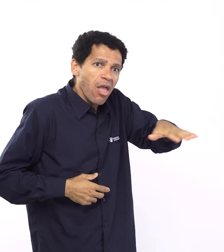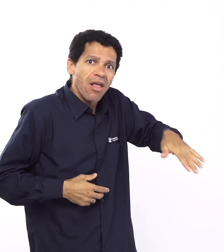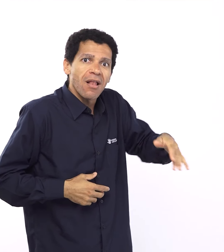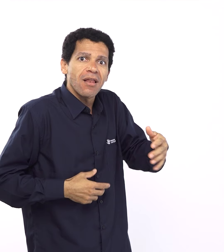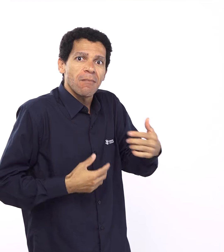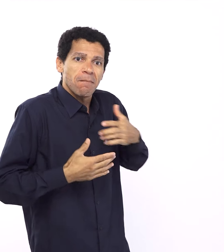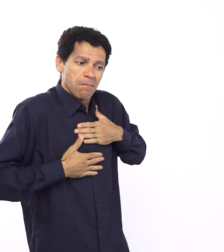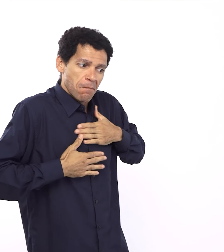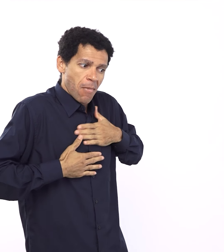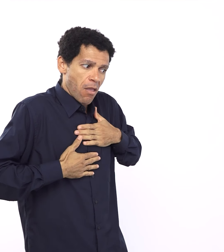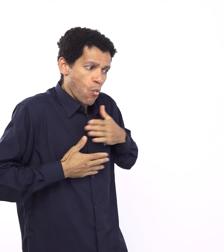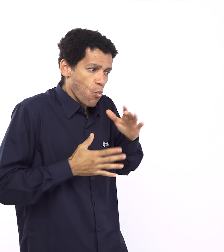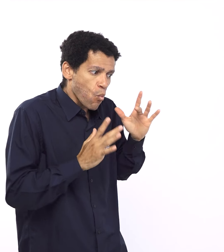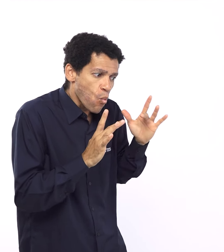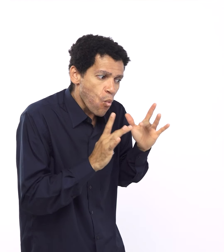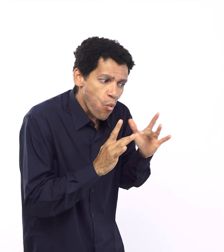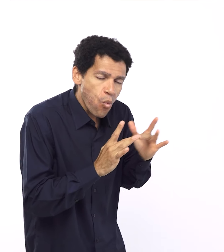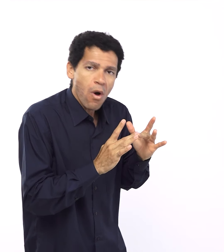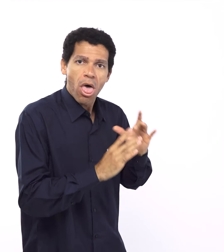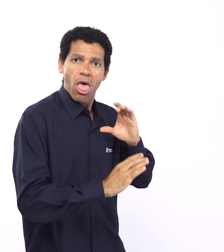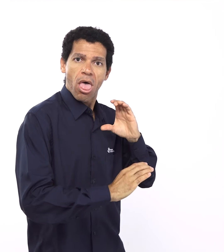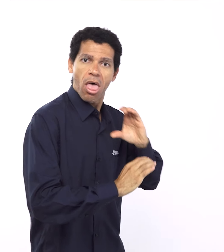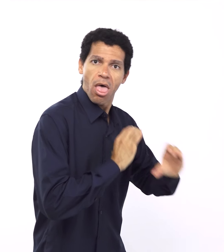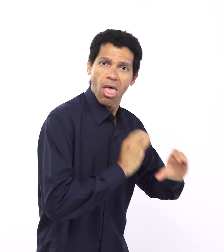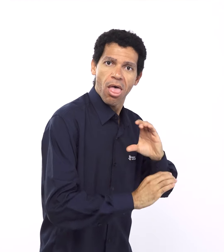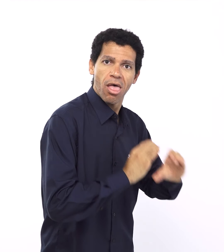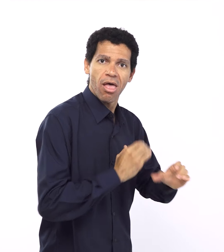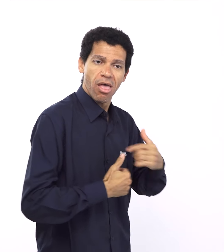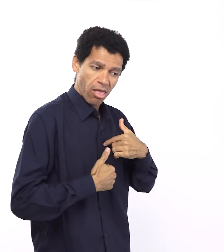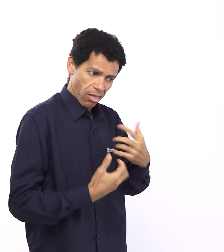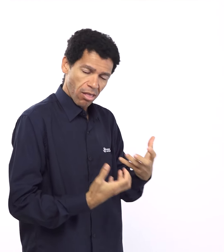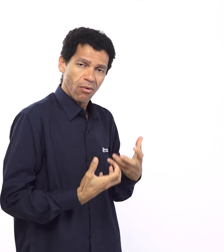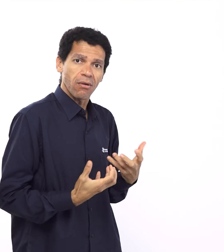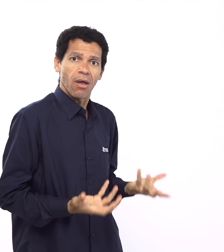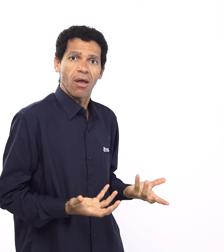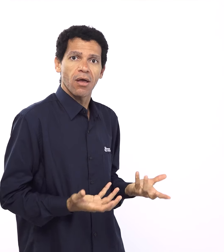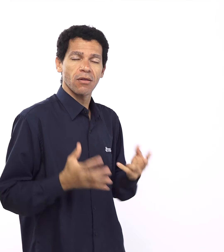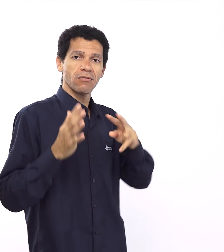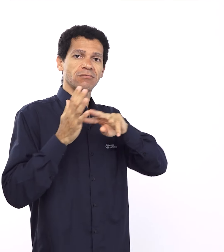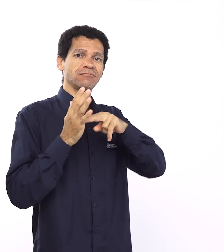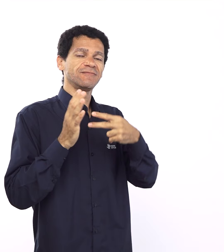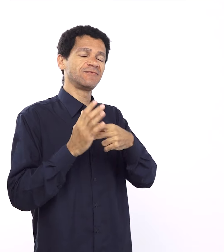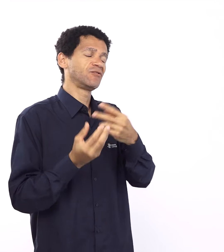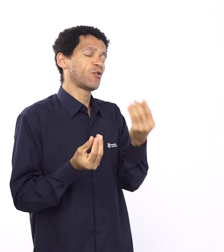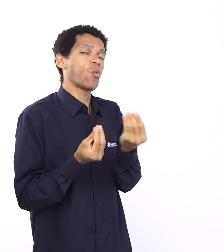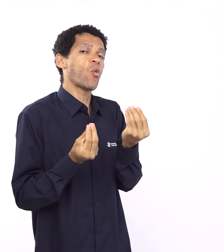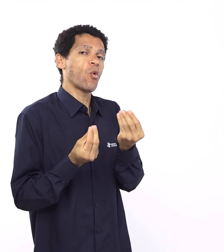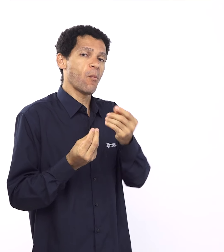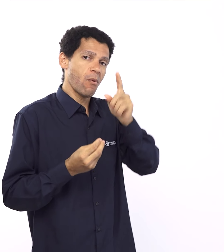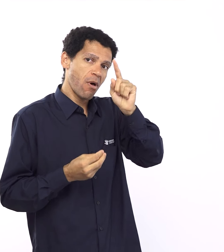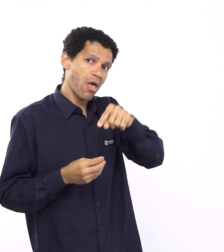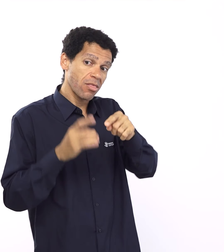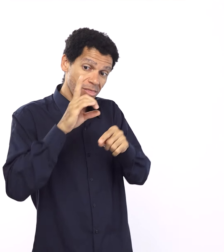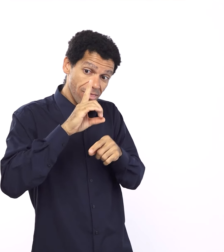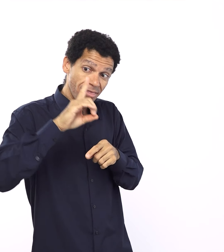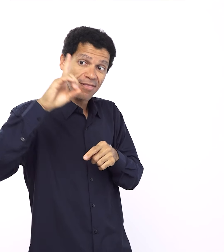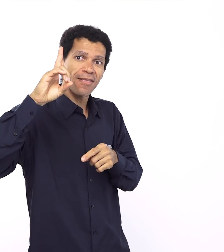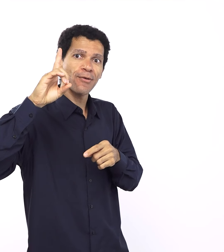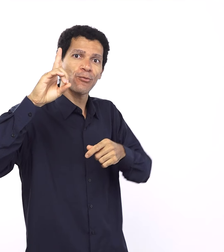completamente o tema das alianças também. Porque, poxa, como que a gente conheceria, de fato, quem é Deus se ele não se envolvesse com a gente? Se ele não nos